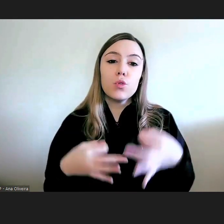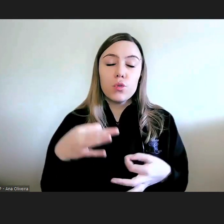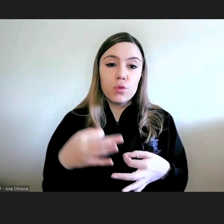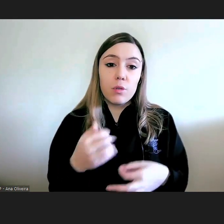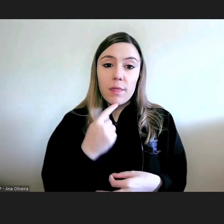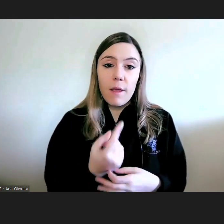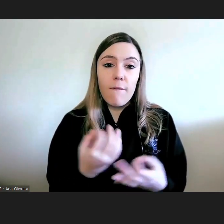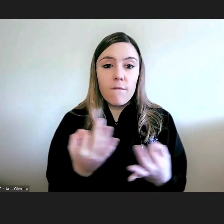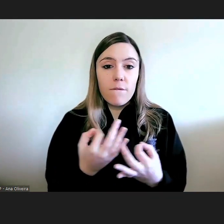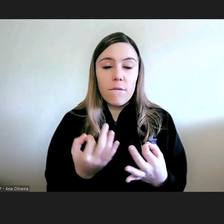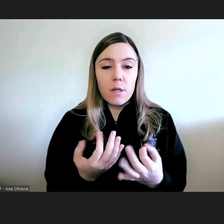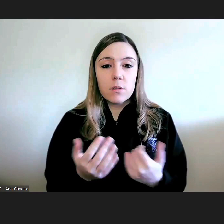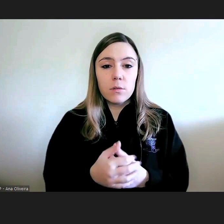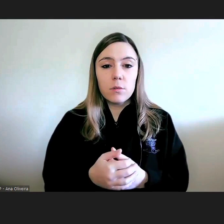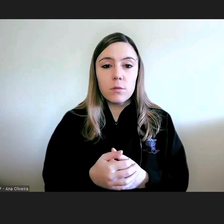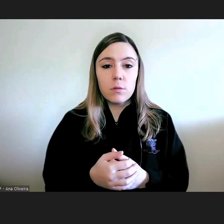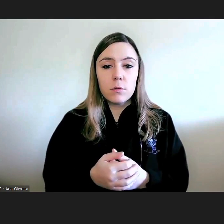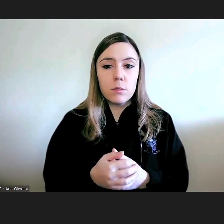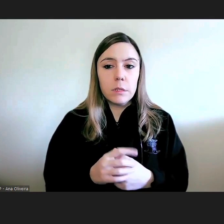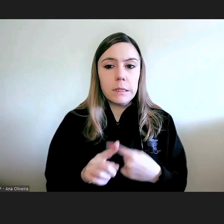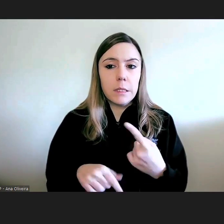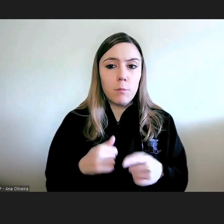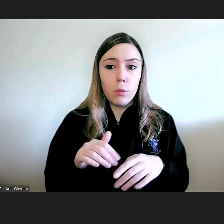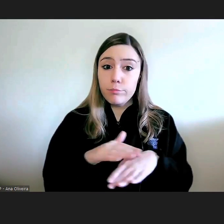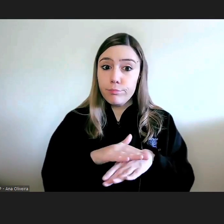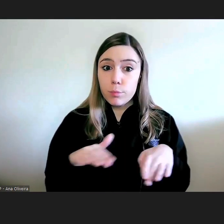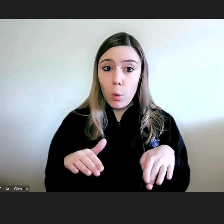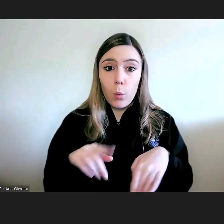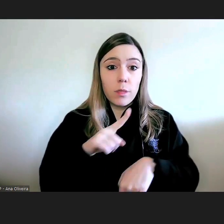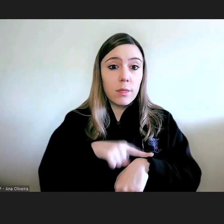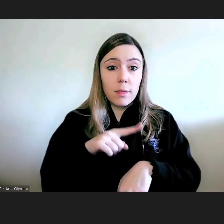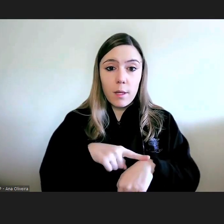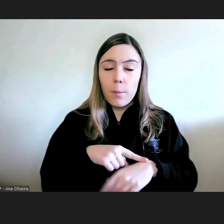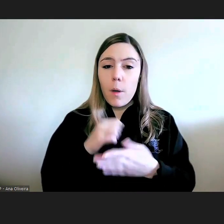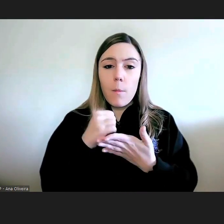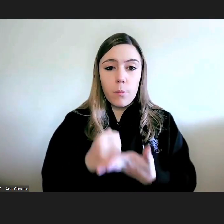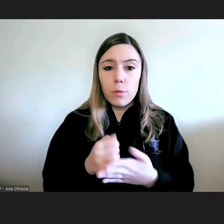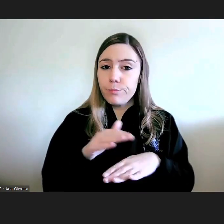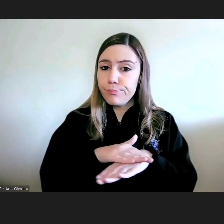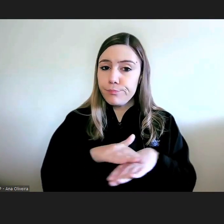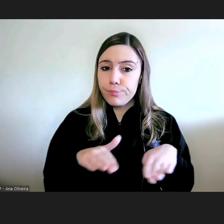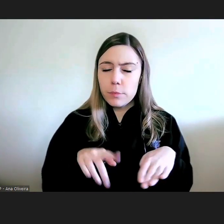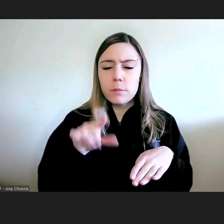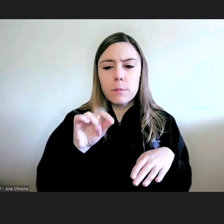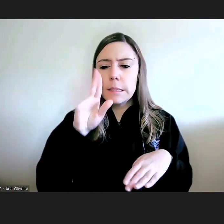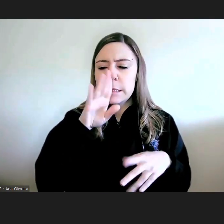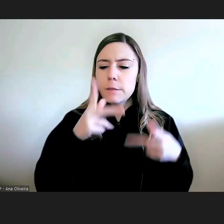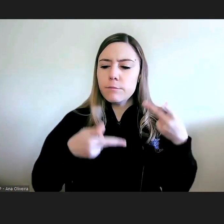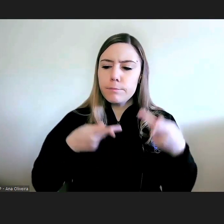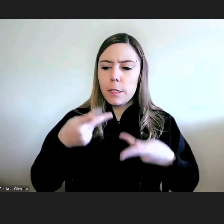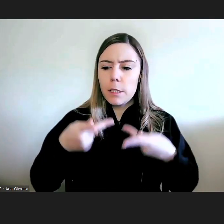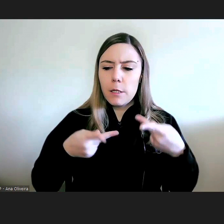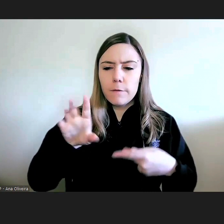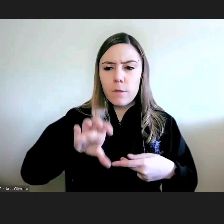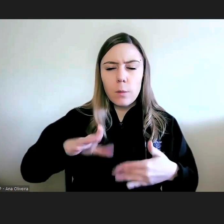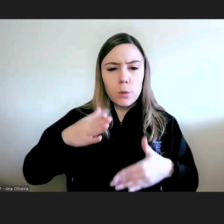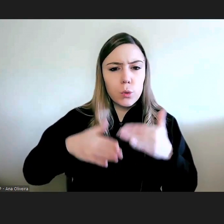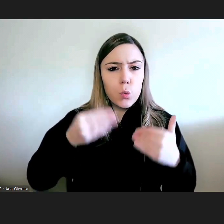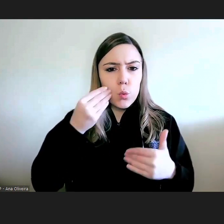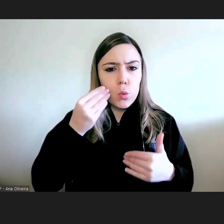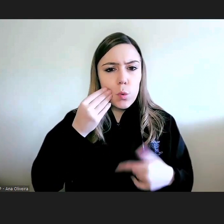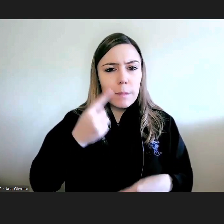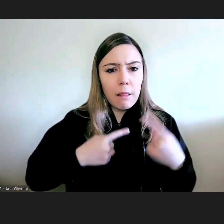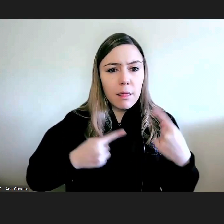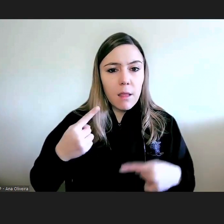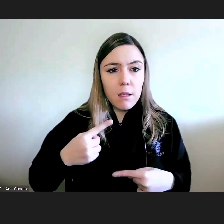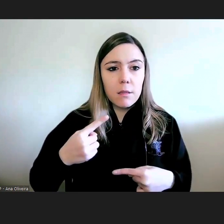finda o tempo de aplicação desses apoios avaliando a forma como eles decorreram as queixas